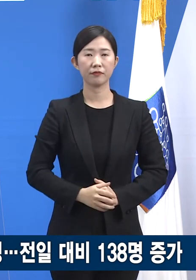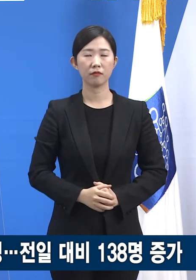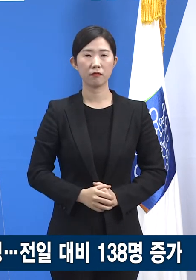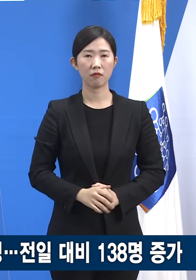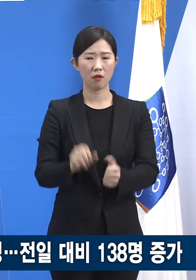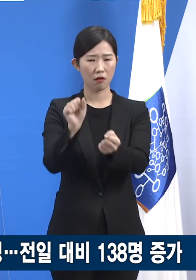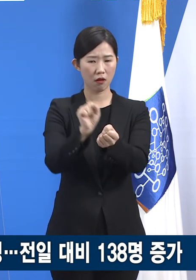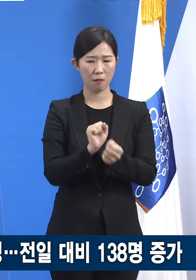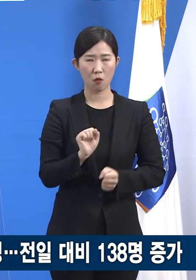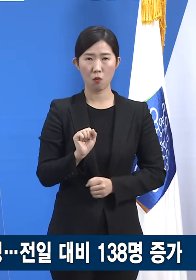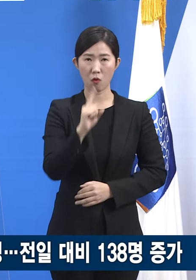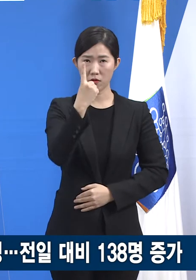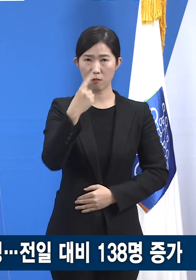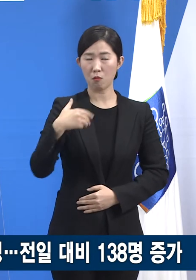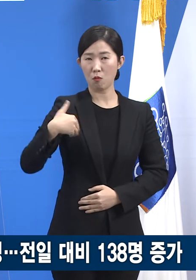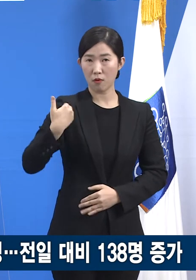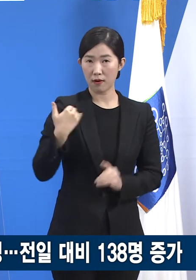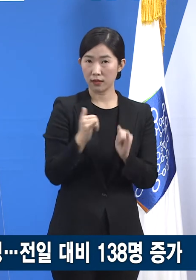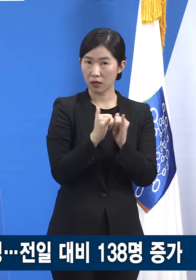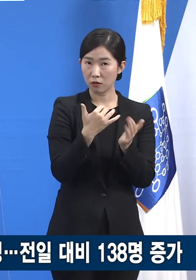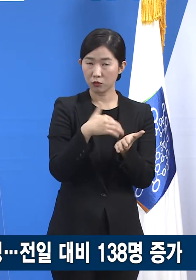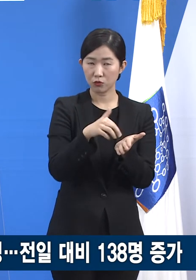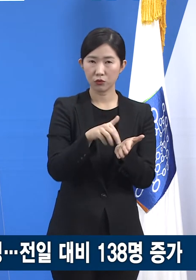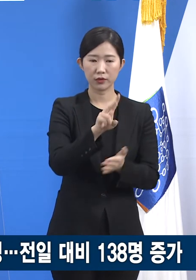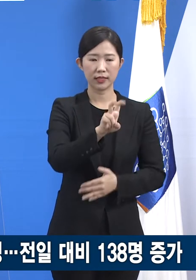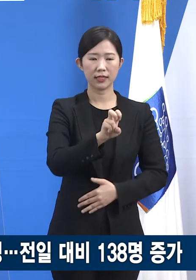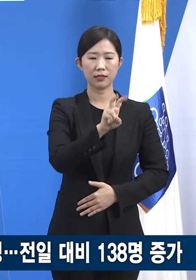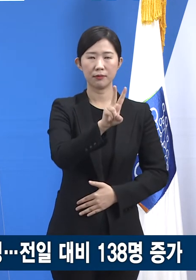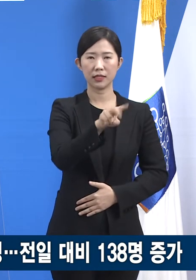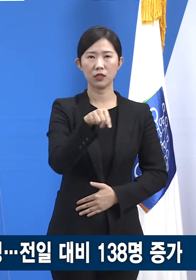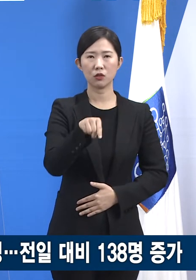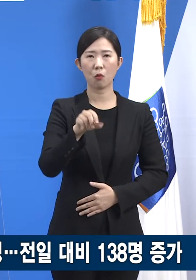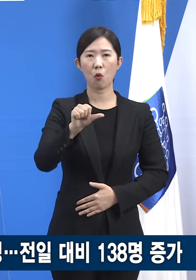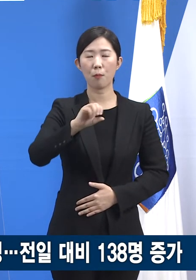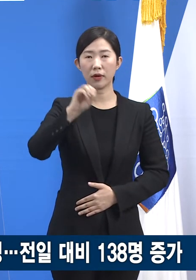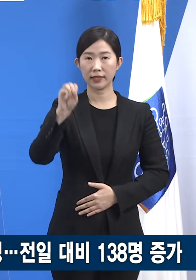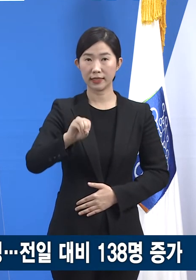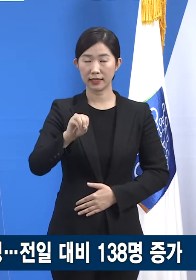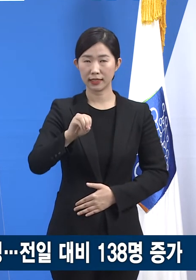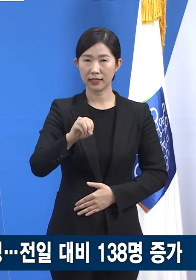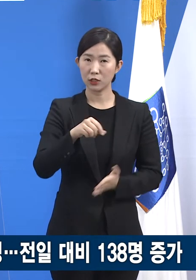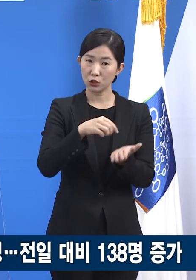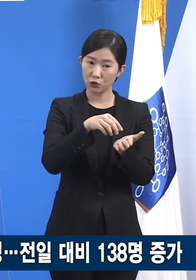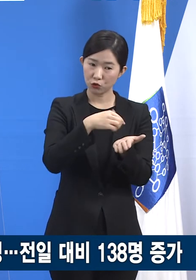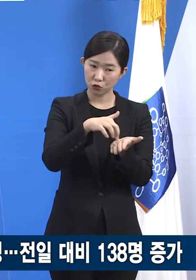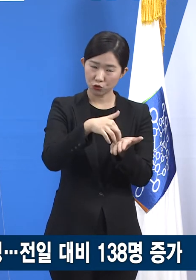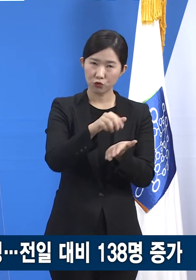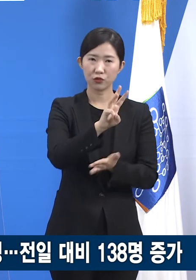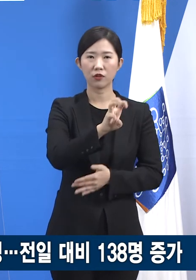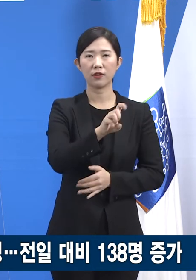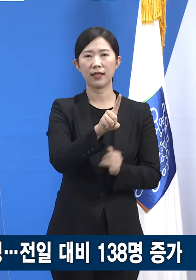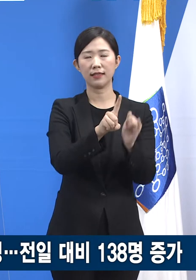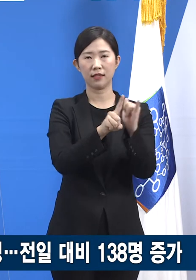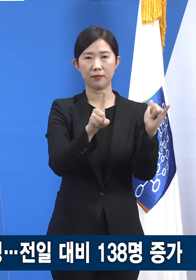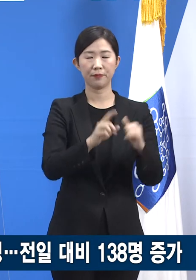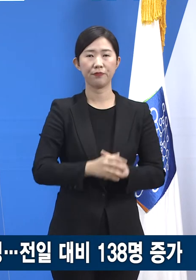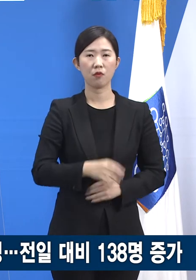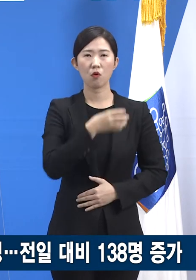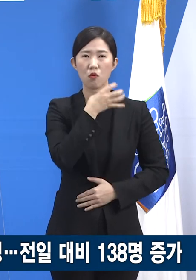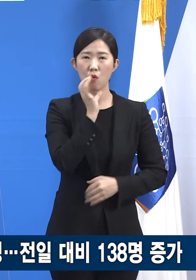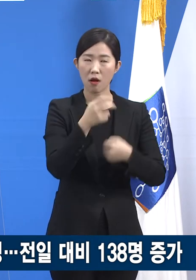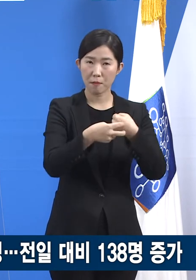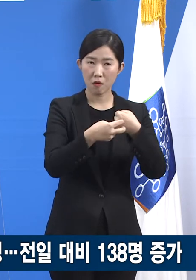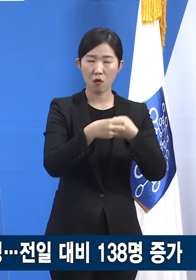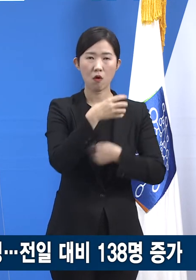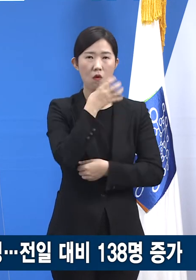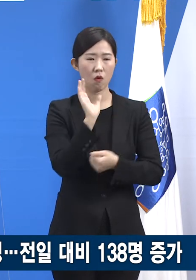감염 경로를 알 수 없는 확진자는 22.5%인 31명입니다. 요양병원, 노인 요양시설